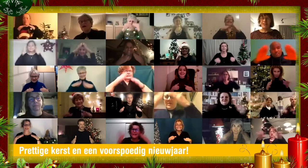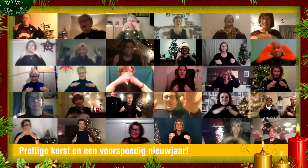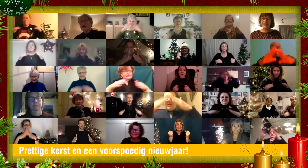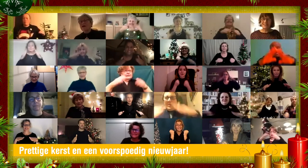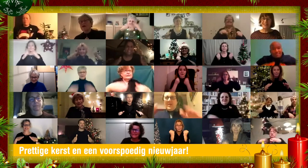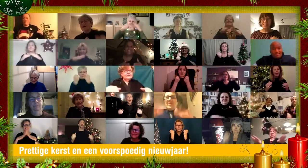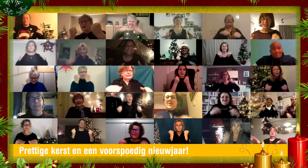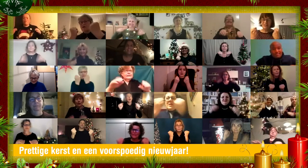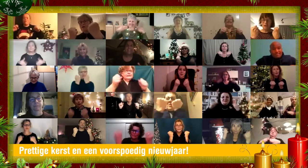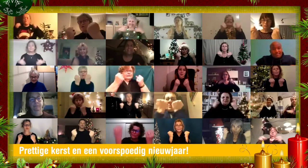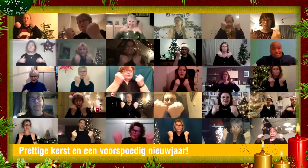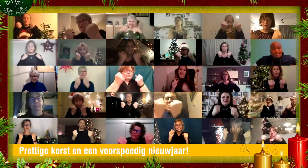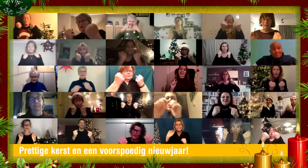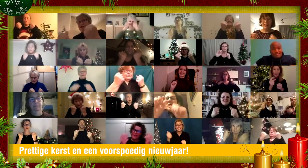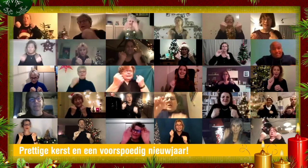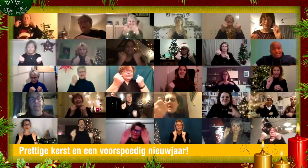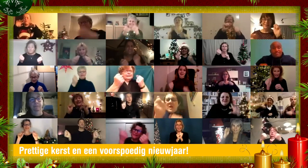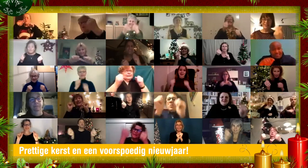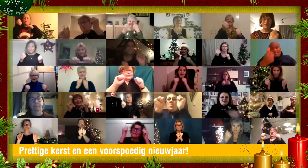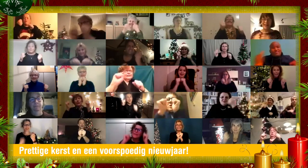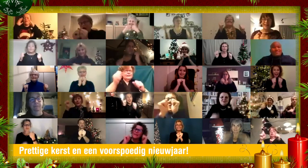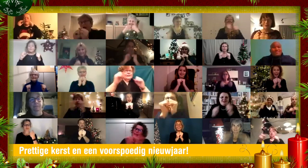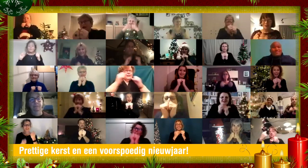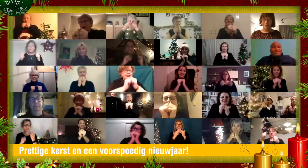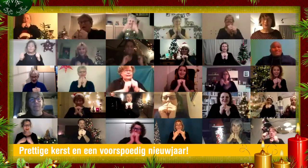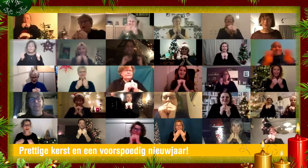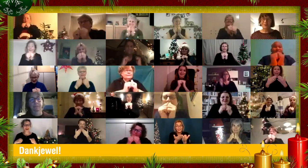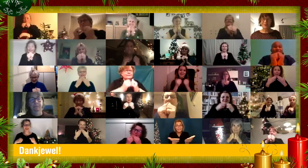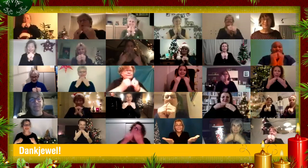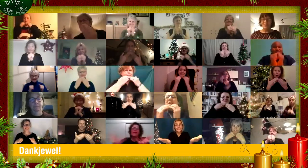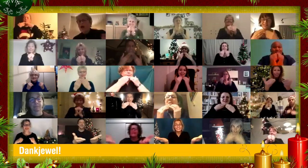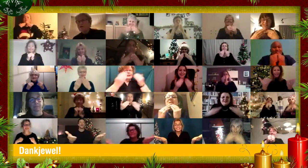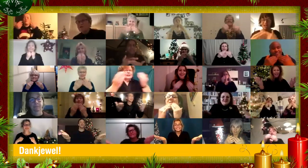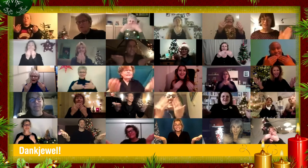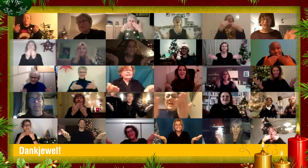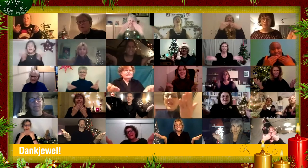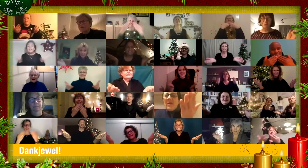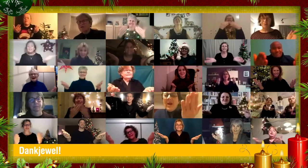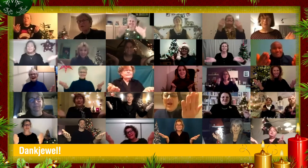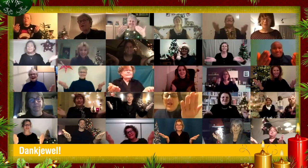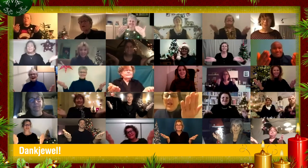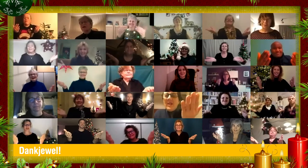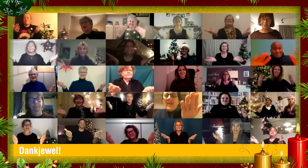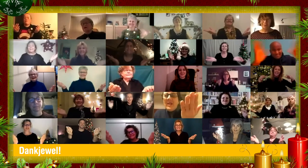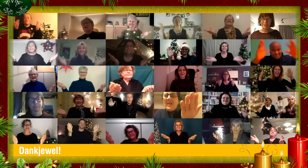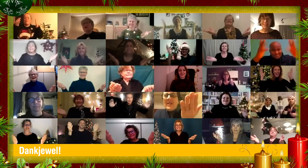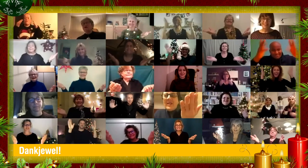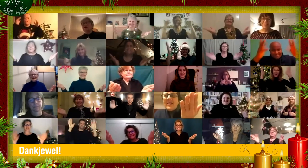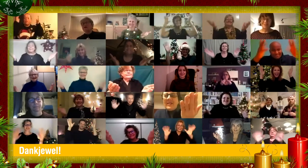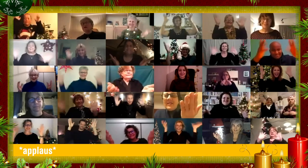Hij schepselen heer.